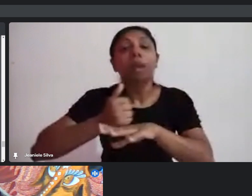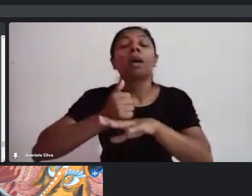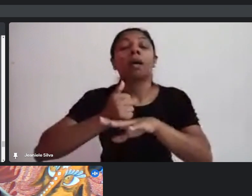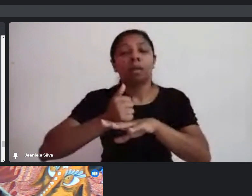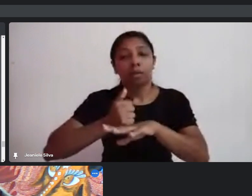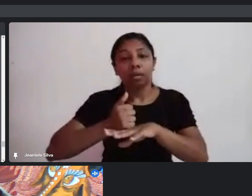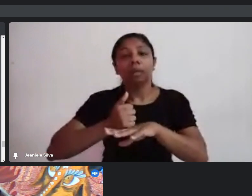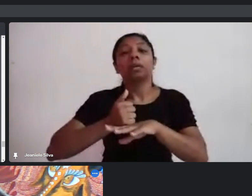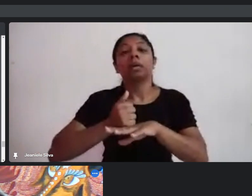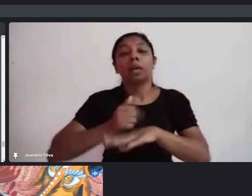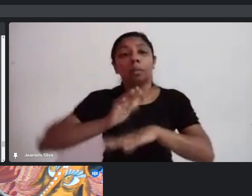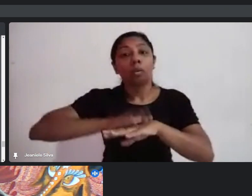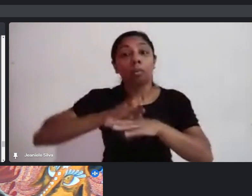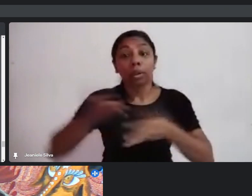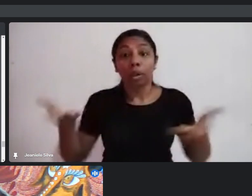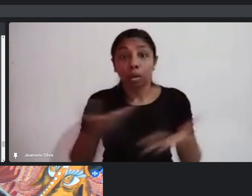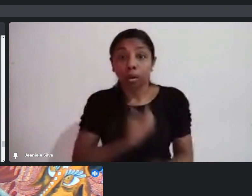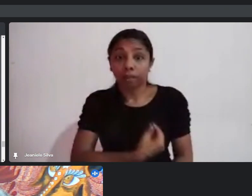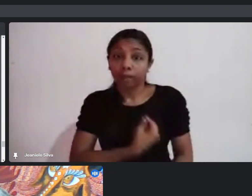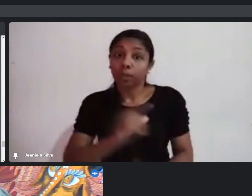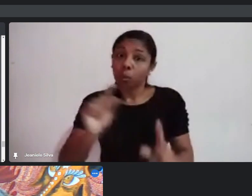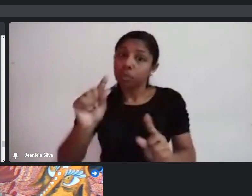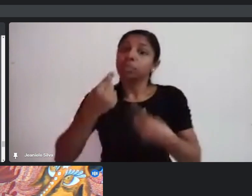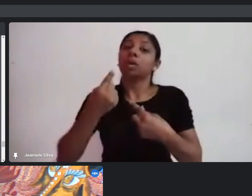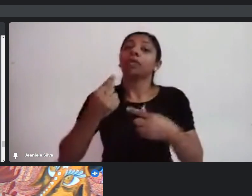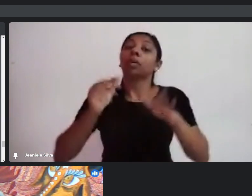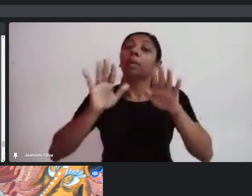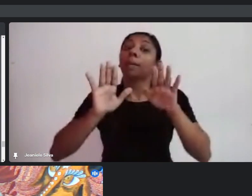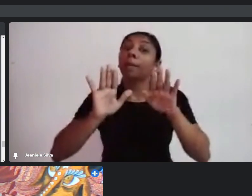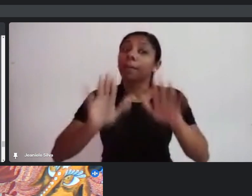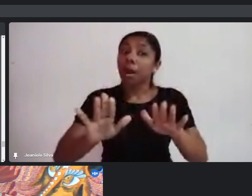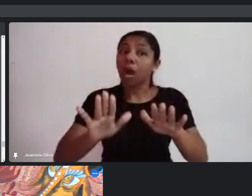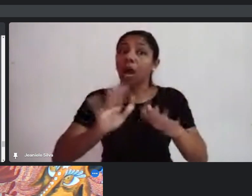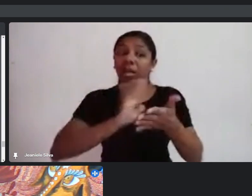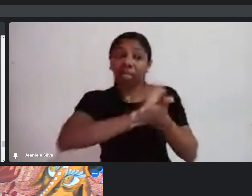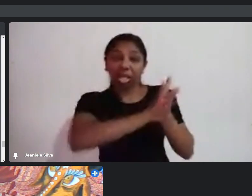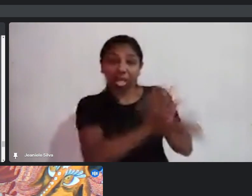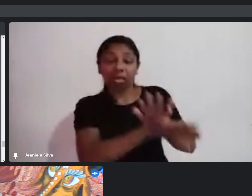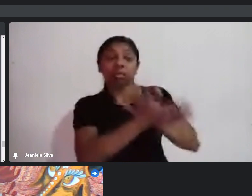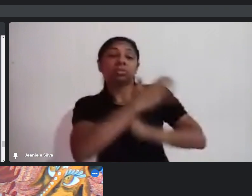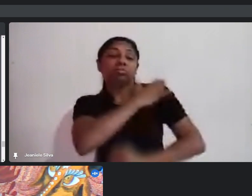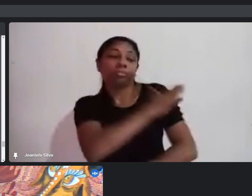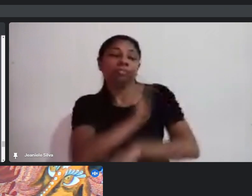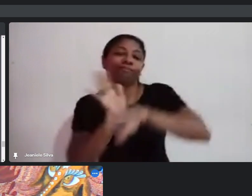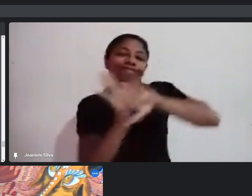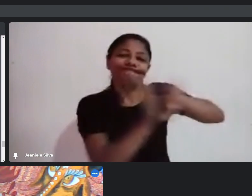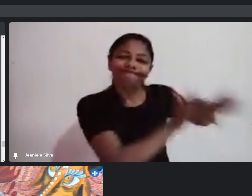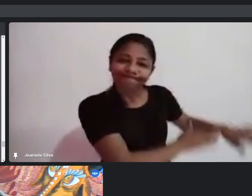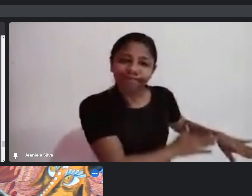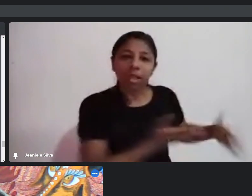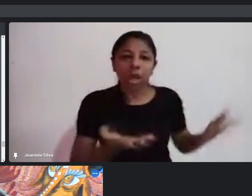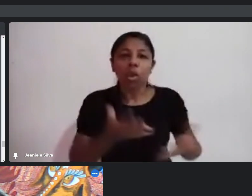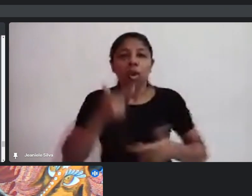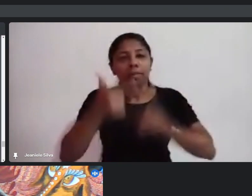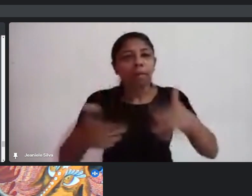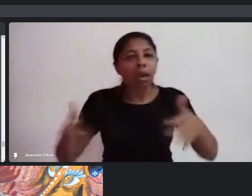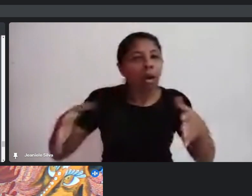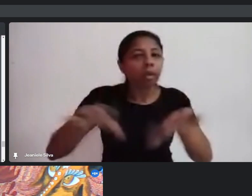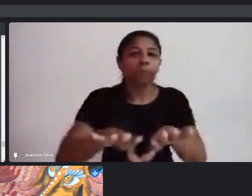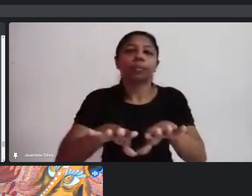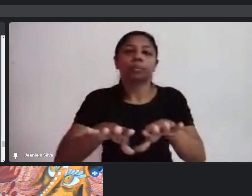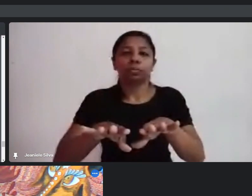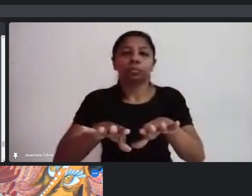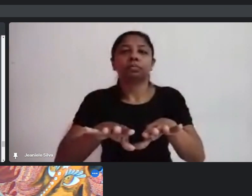agora e vai ser um desafio. Mas vamos deixar a discriminação para lá e vamos praticar a inclusão, certo? E aí,